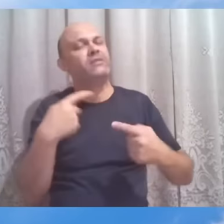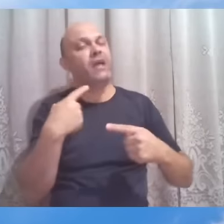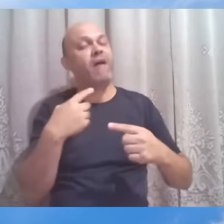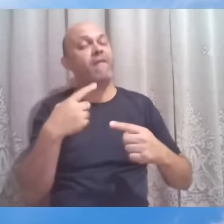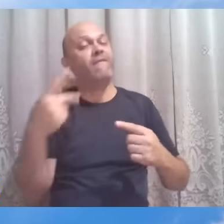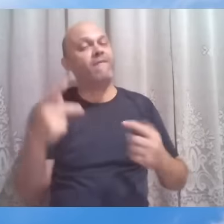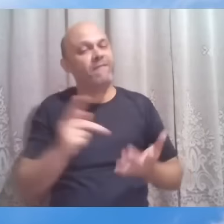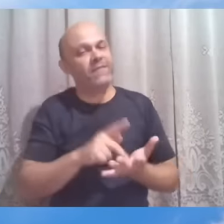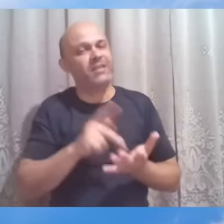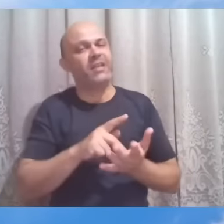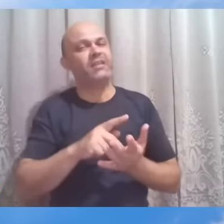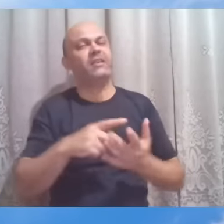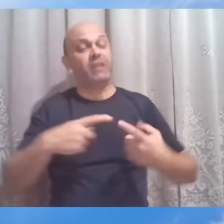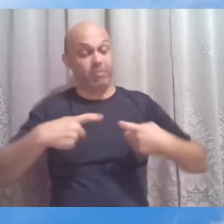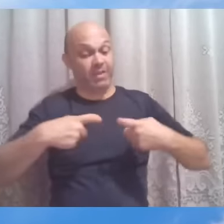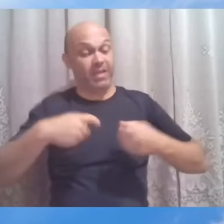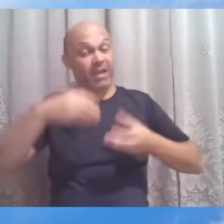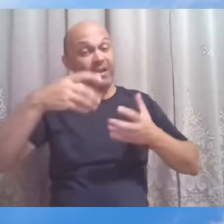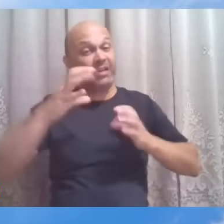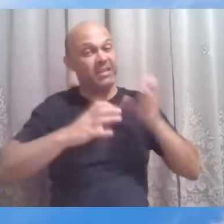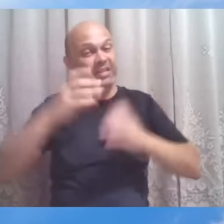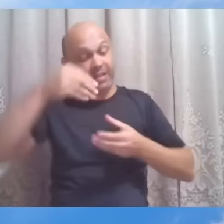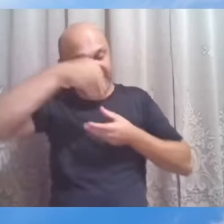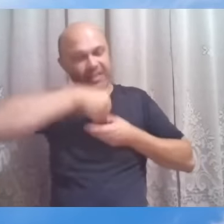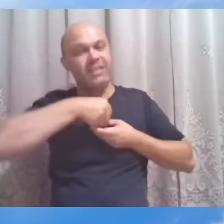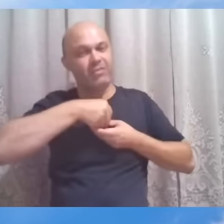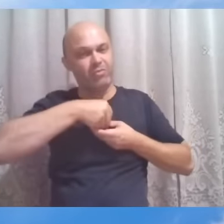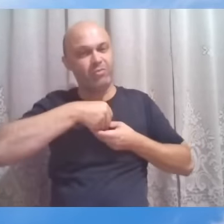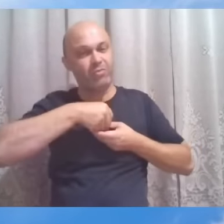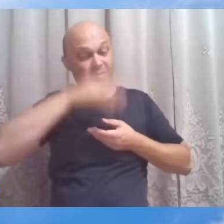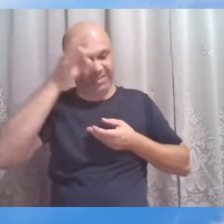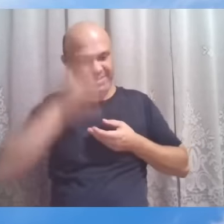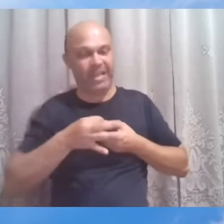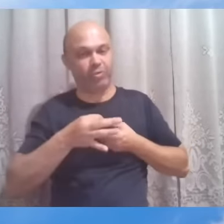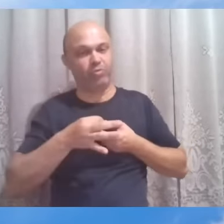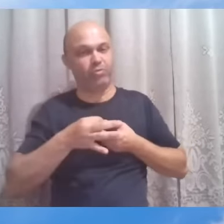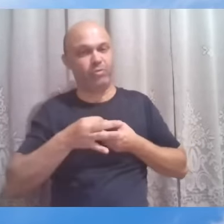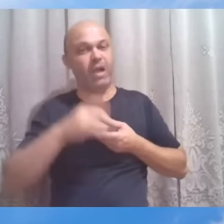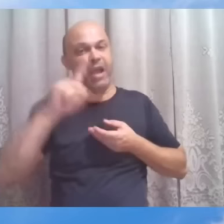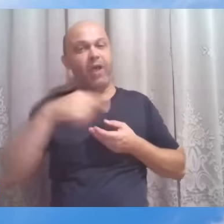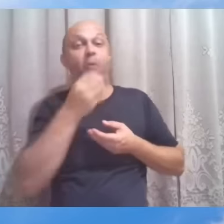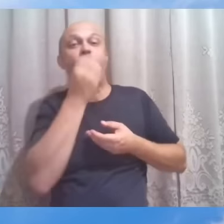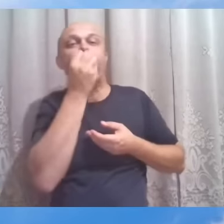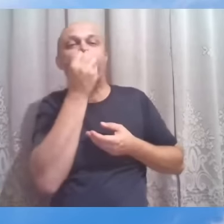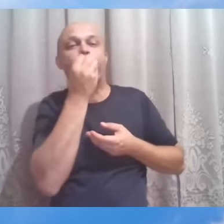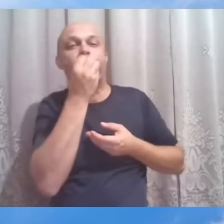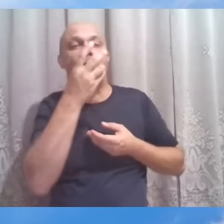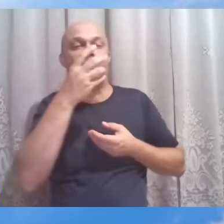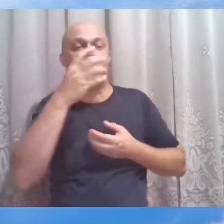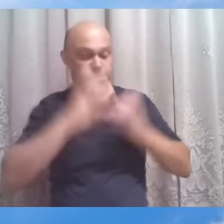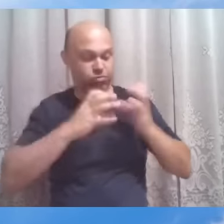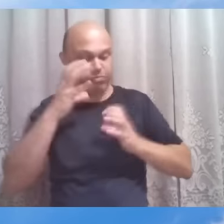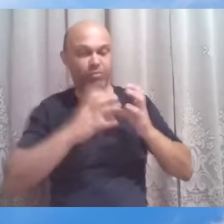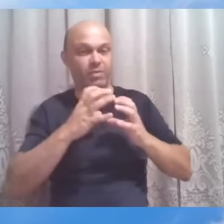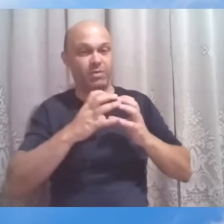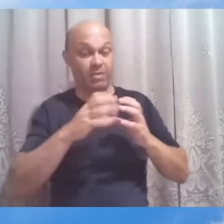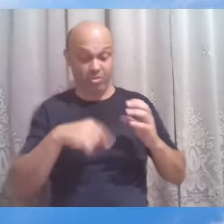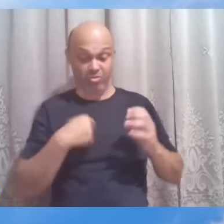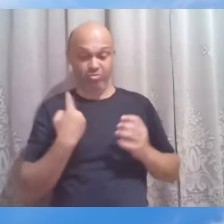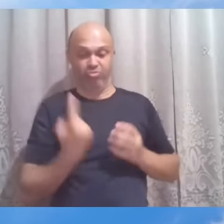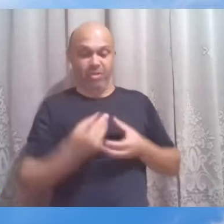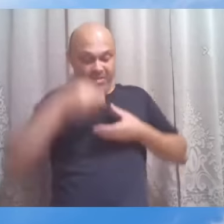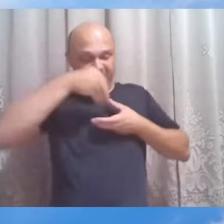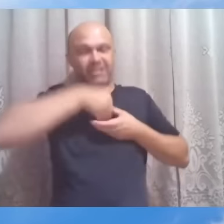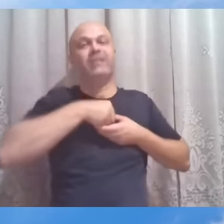começa o único combate legítimo, o bom combate, de nós para conosco. O novo eu